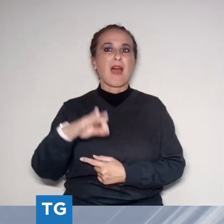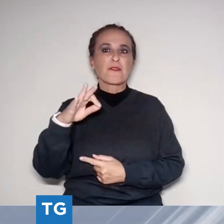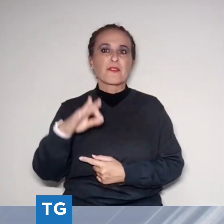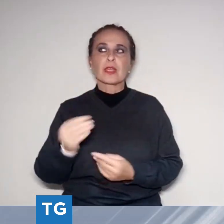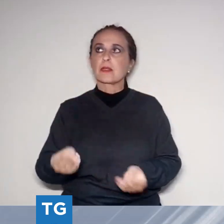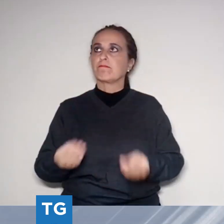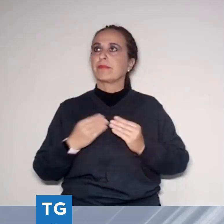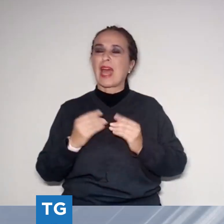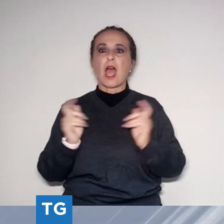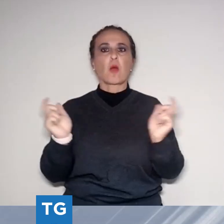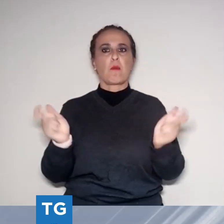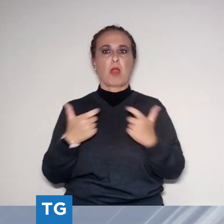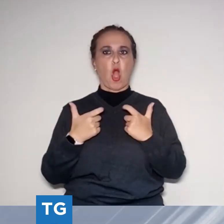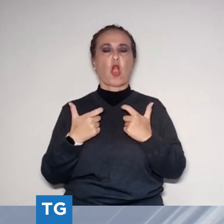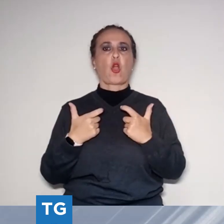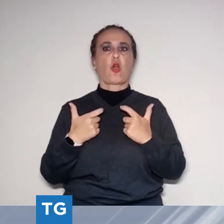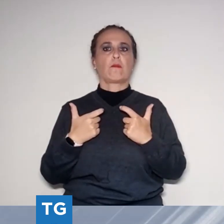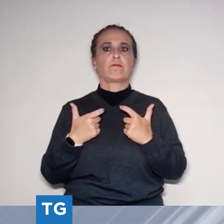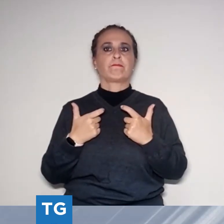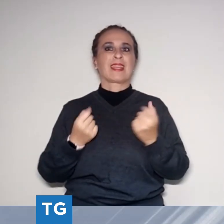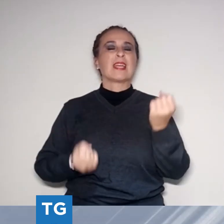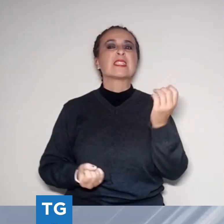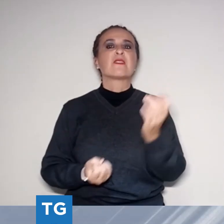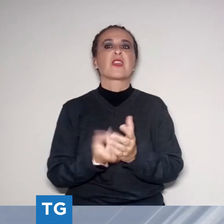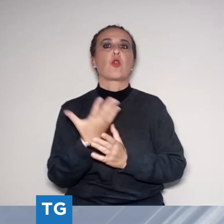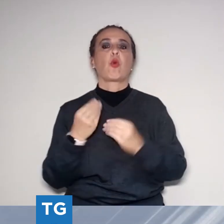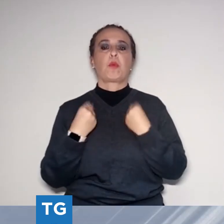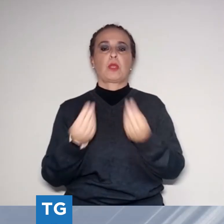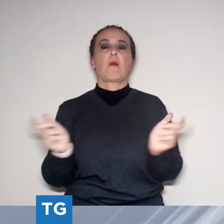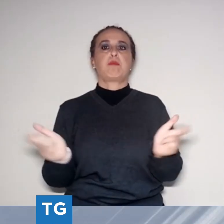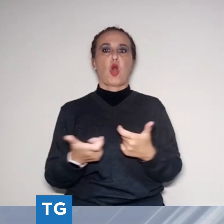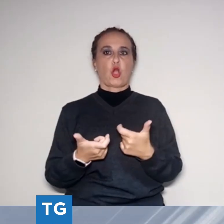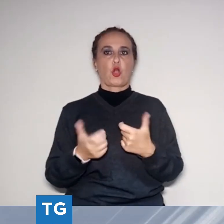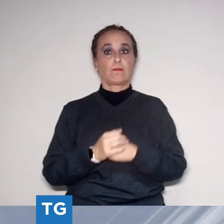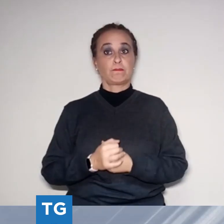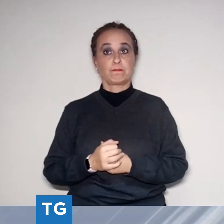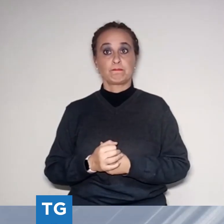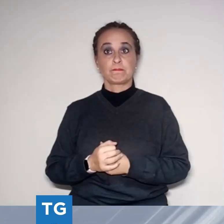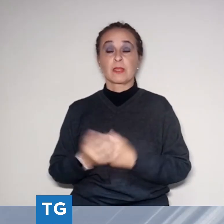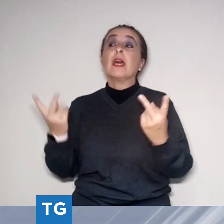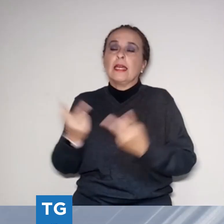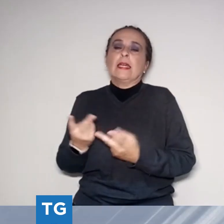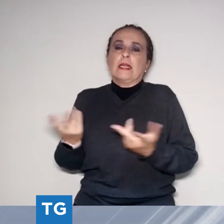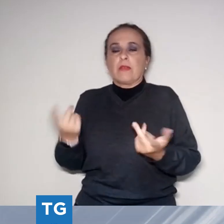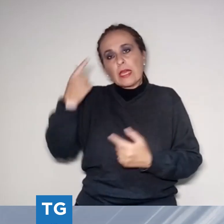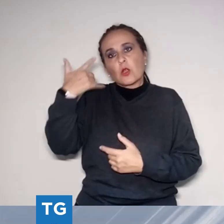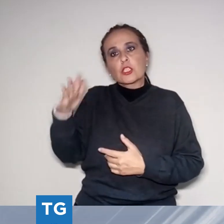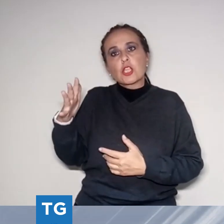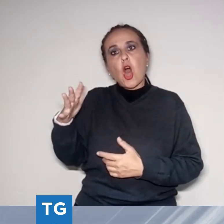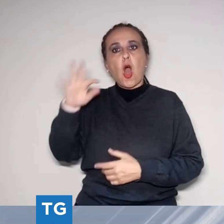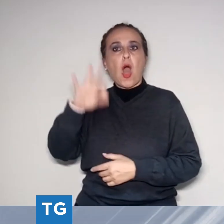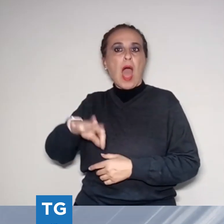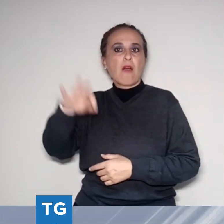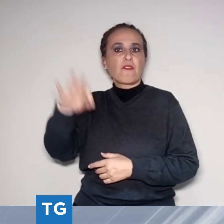ulteriore della grande fiera internazionale del fumetto. È chiaro che il caro affitti incide e questo ovviamente c'è una regola,